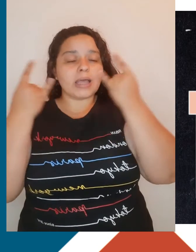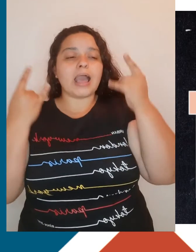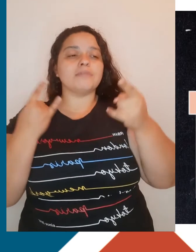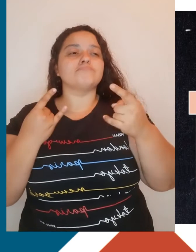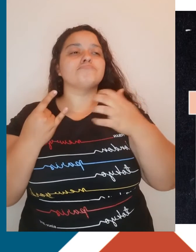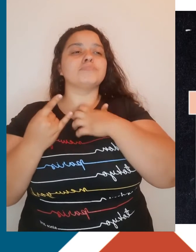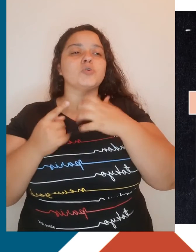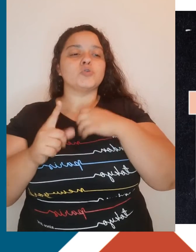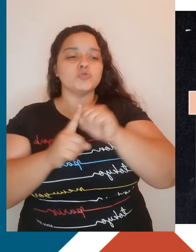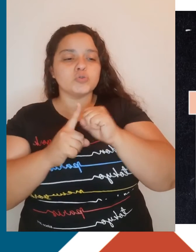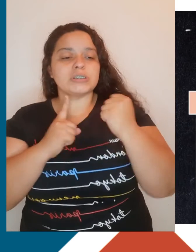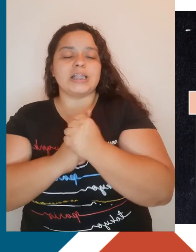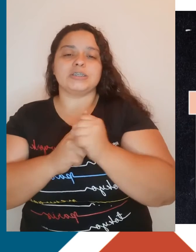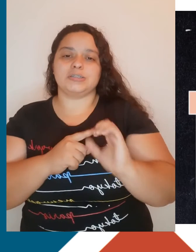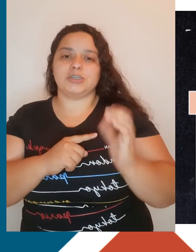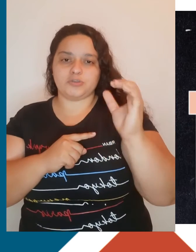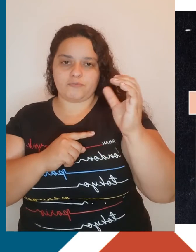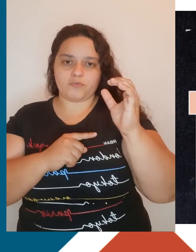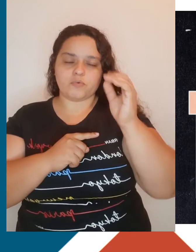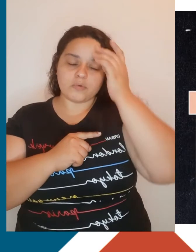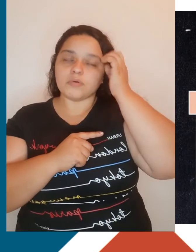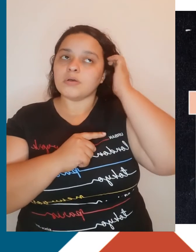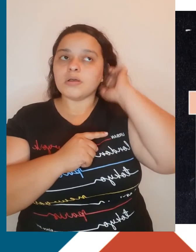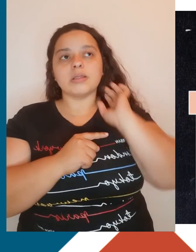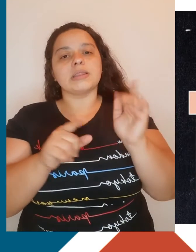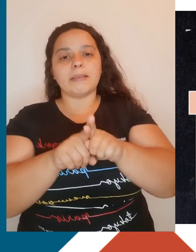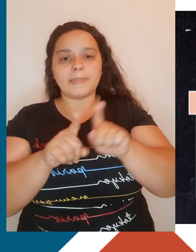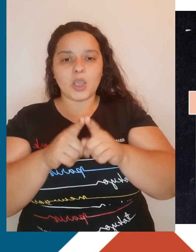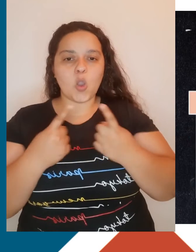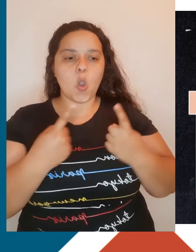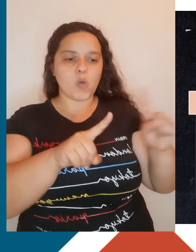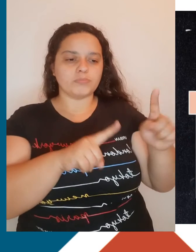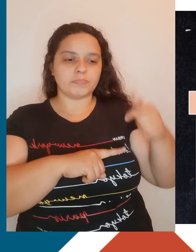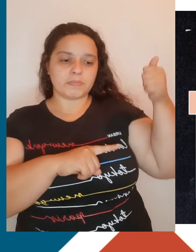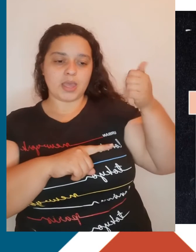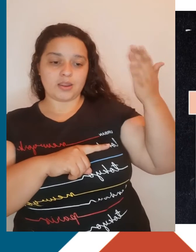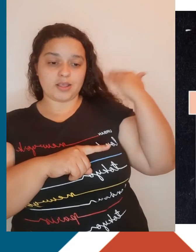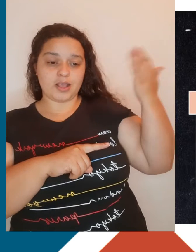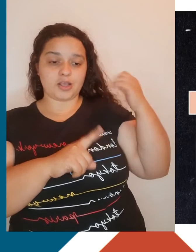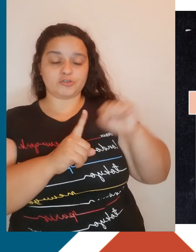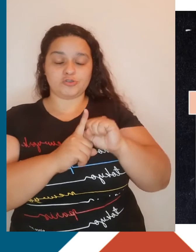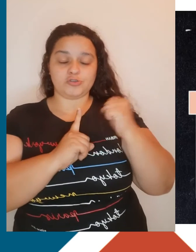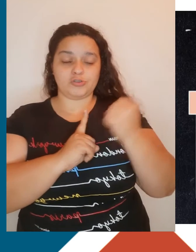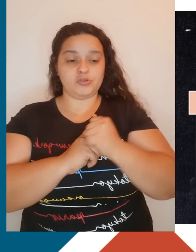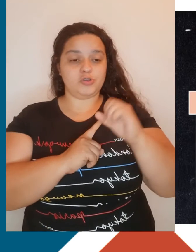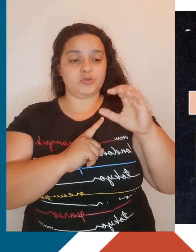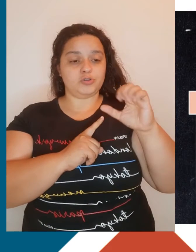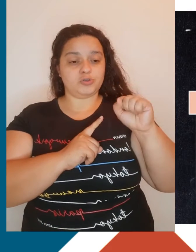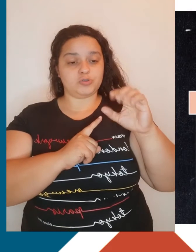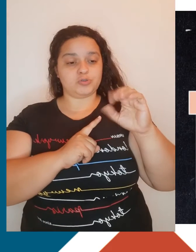socialistas científicos, em contraposição aos primeiros socialistas, que chamaram de utópicos. Para os comunistas,